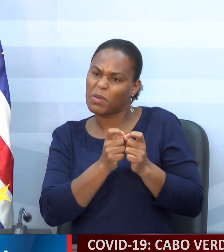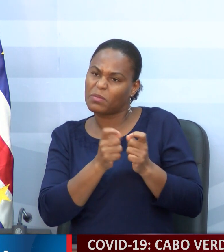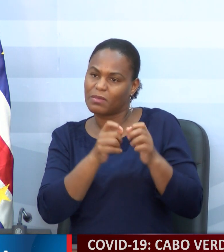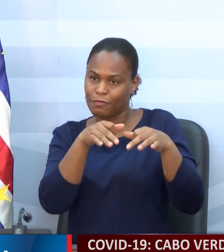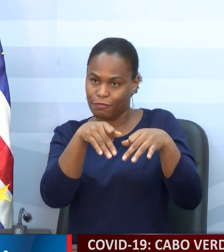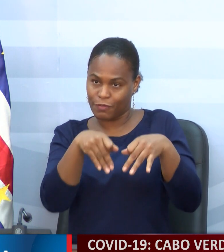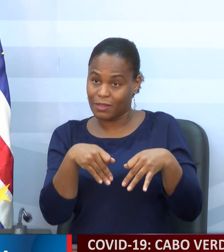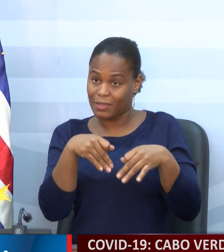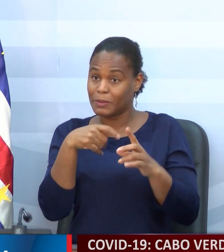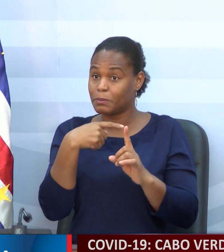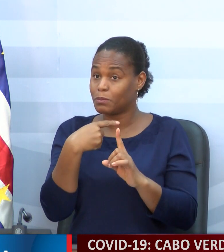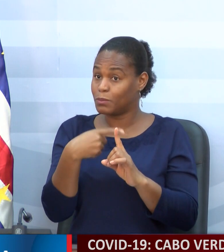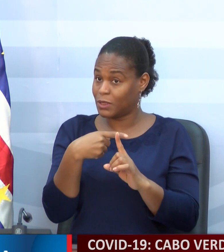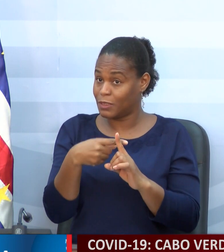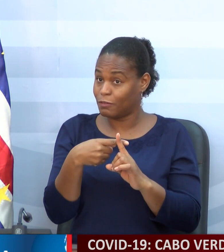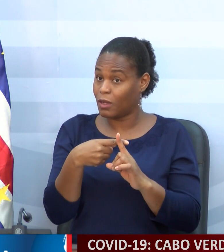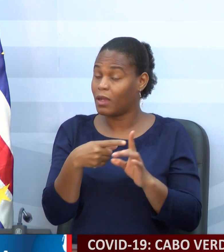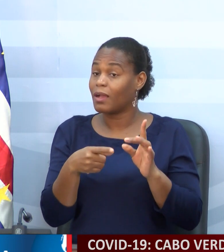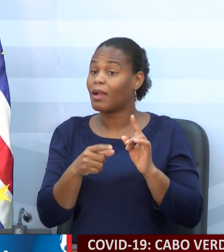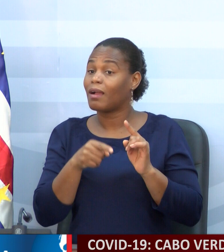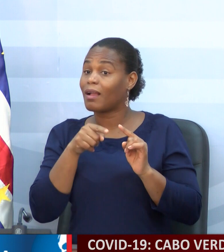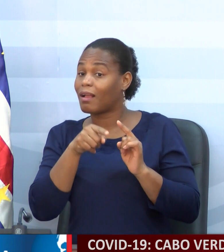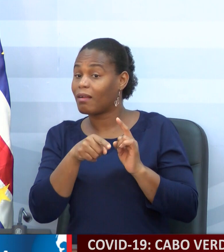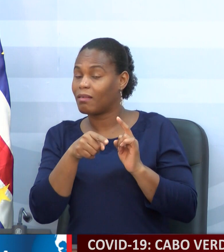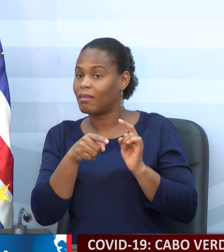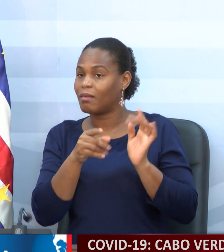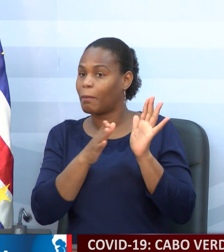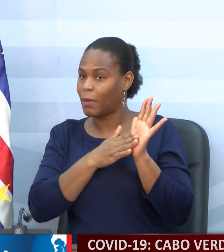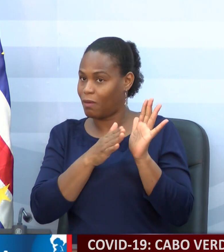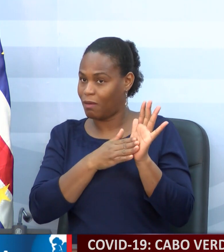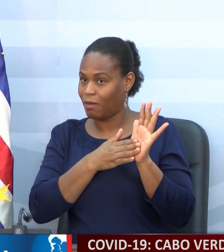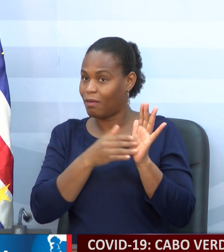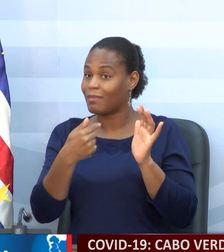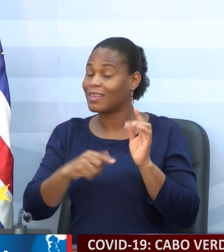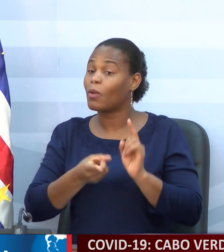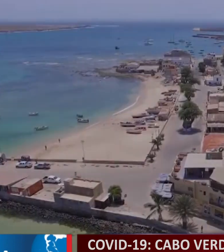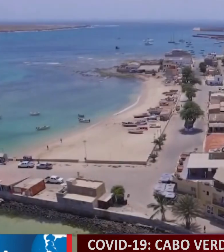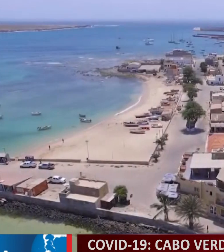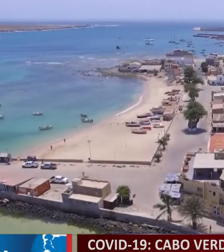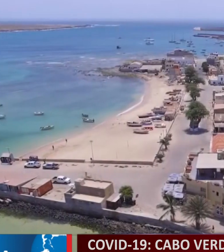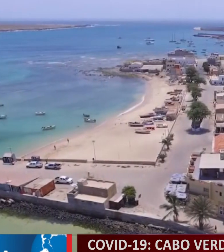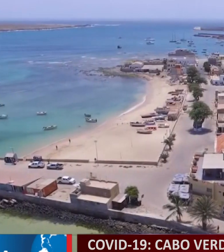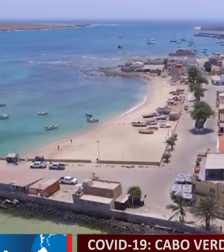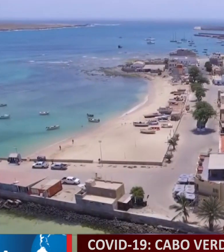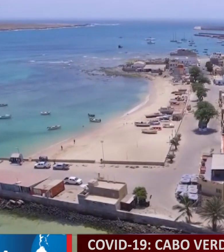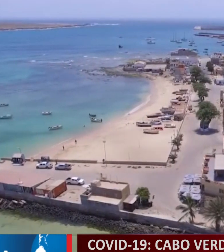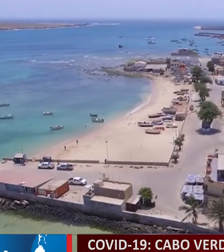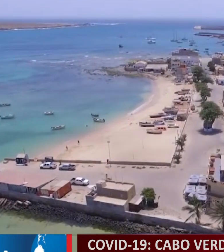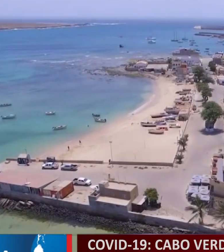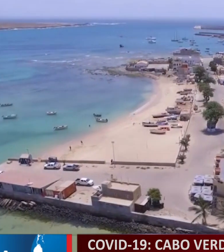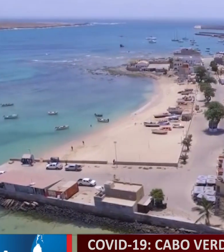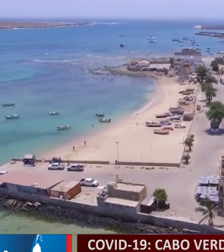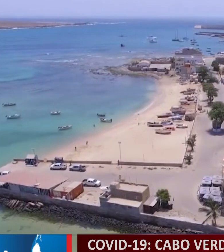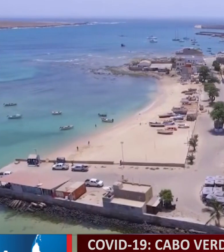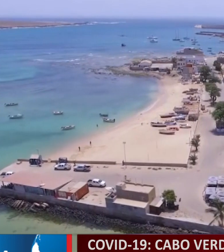de positivo é uma prova de que o vírus se circulava